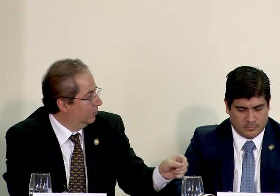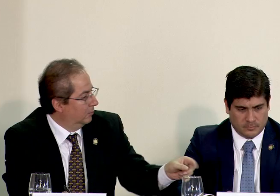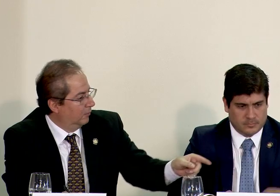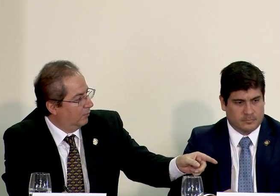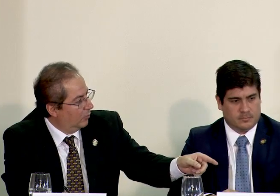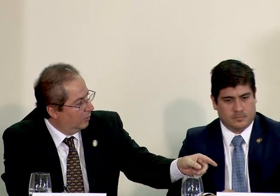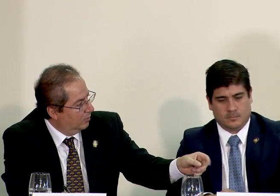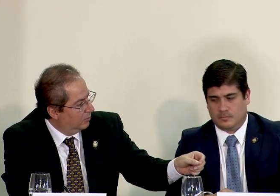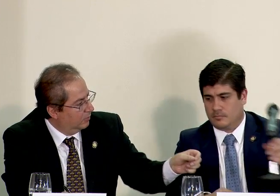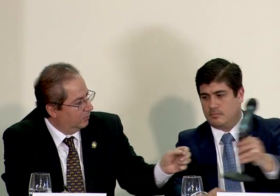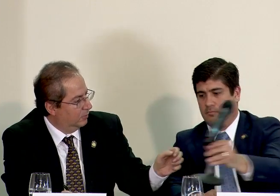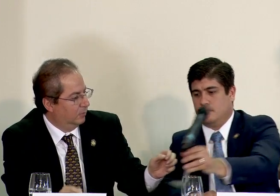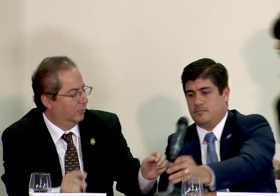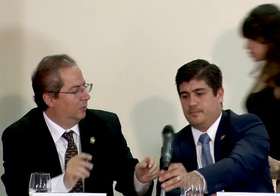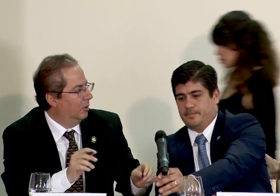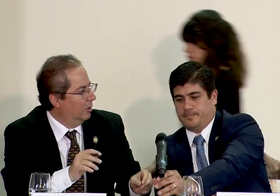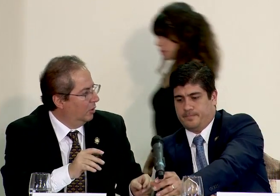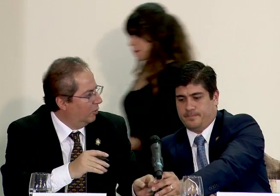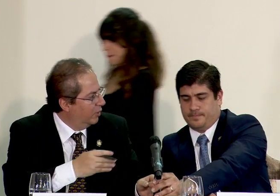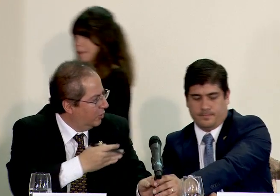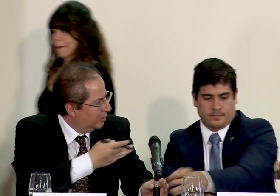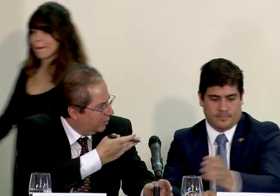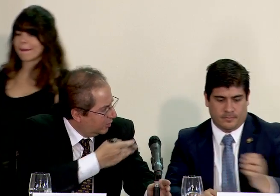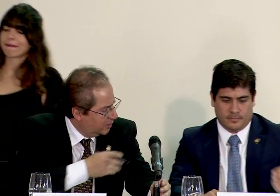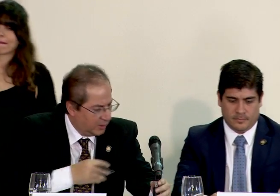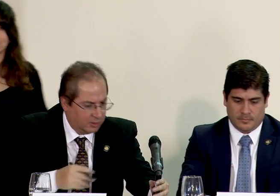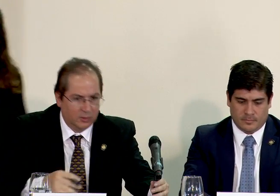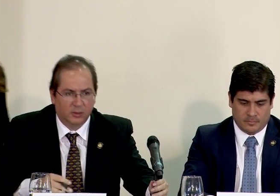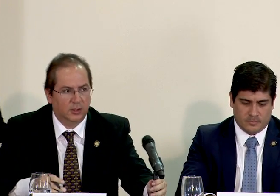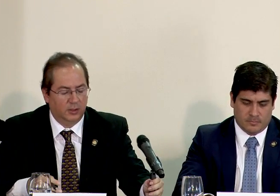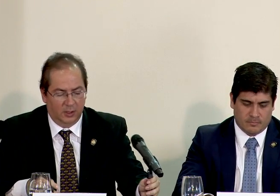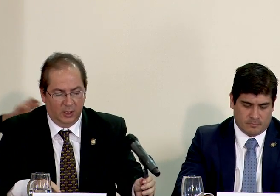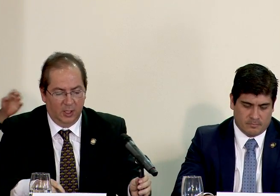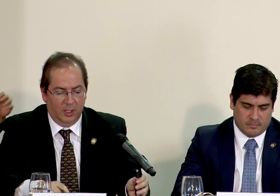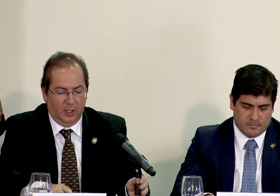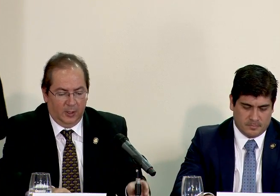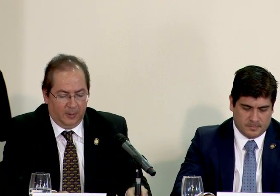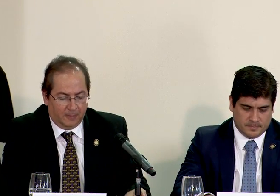gracias Tatiana iniciamos con el ministro Herrera